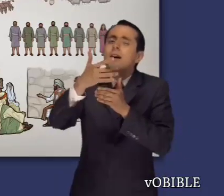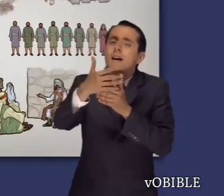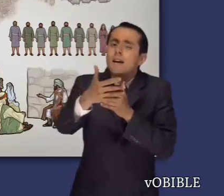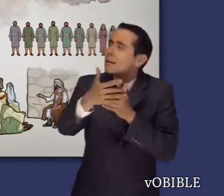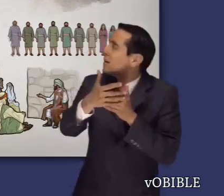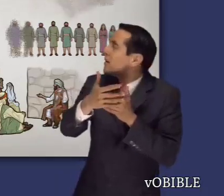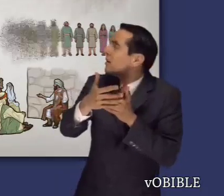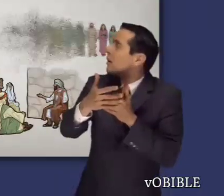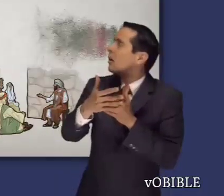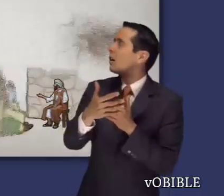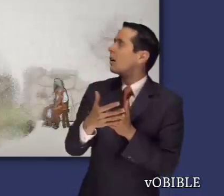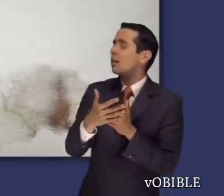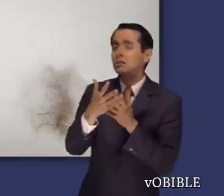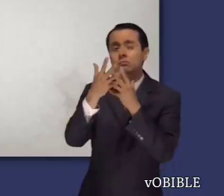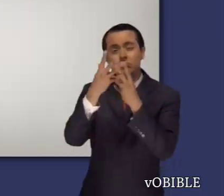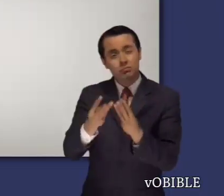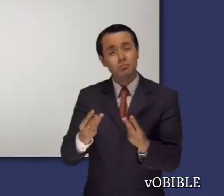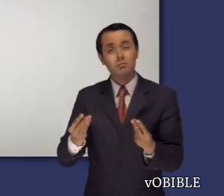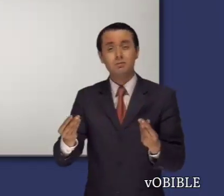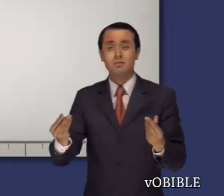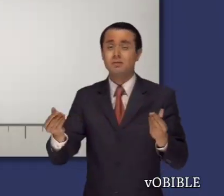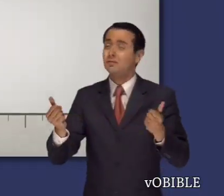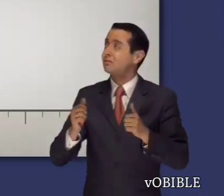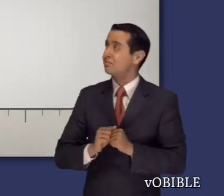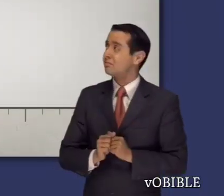perdió todo al sufrir una tragedia tras otra.